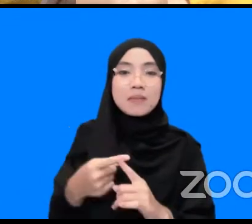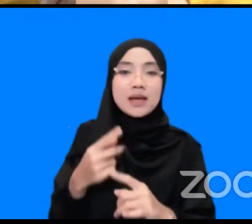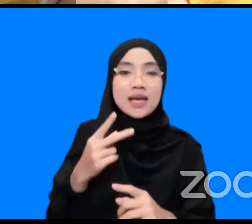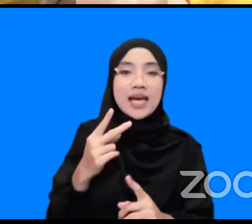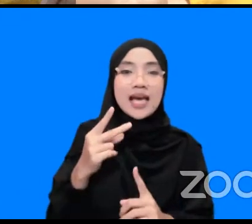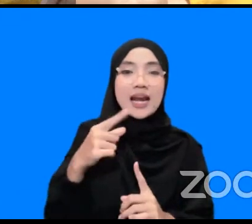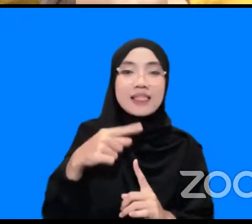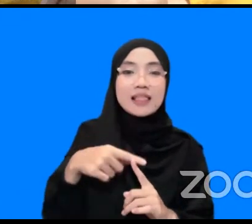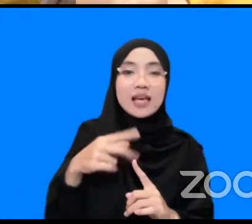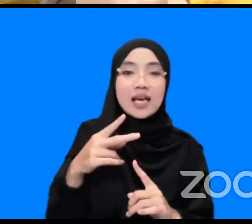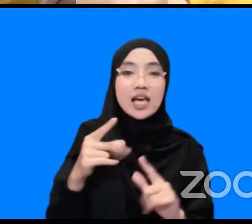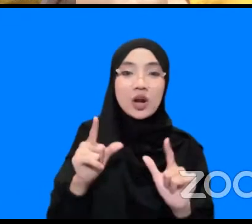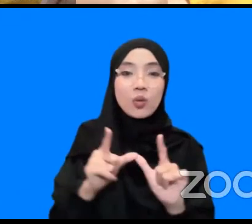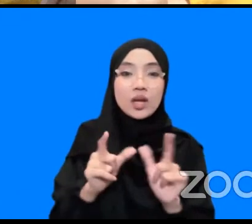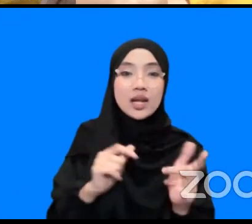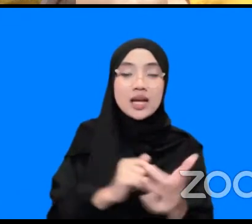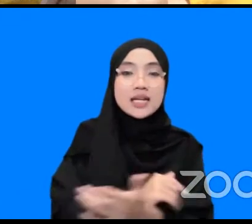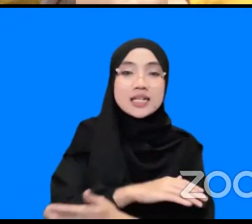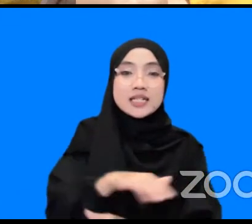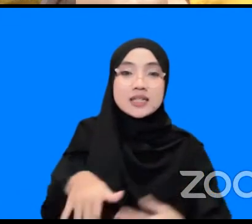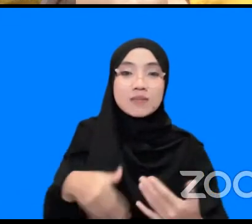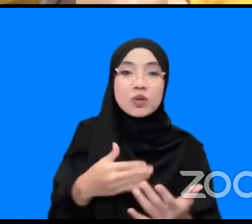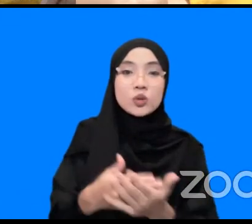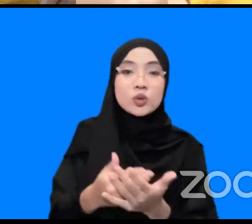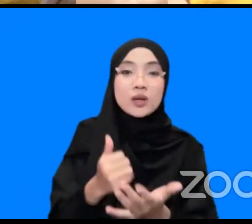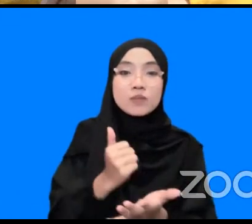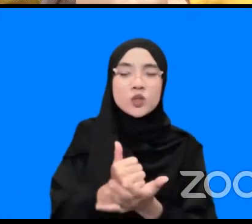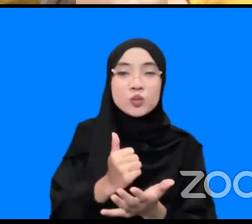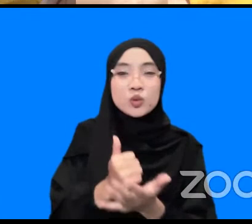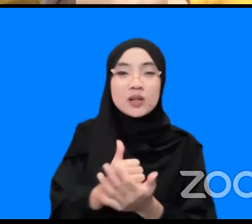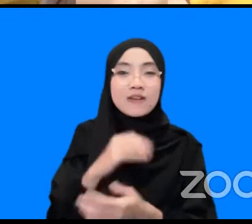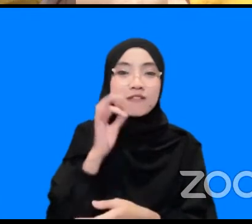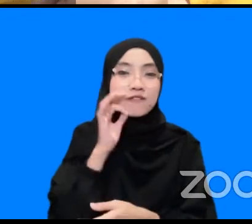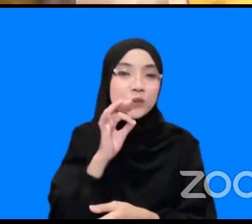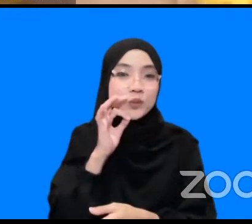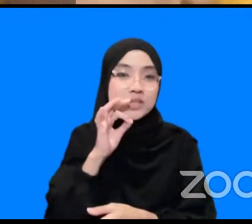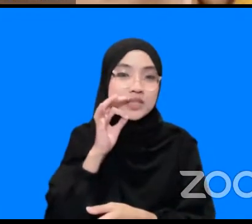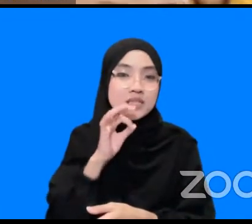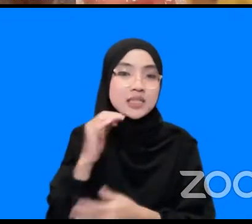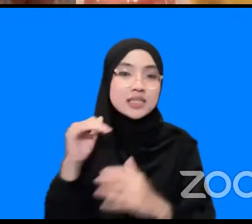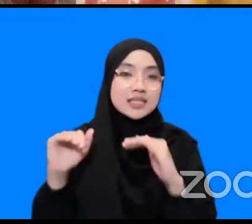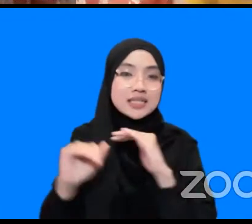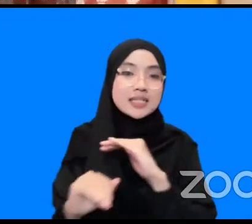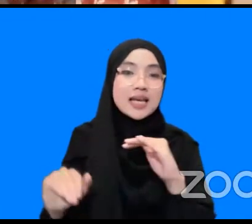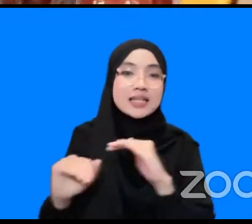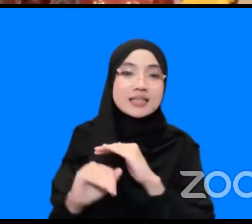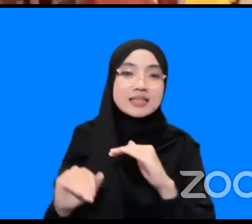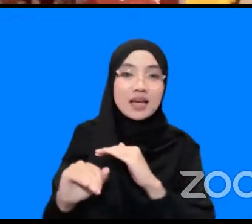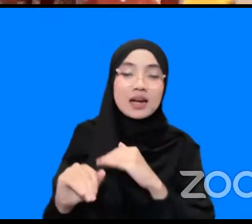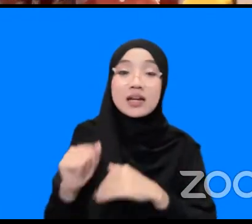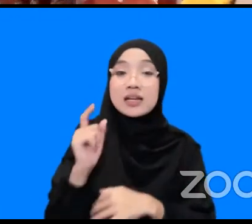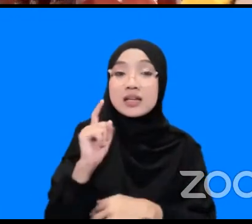RW itu sih yang paling fungsi yang paling mendasar karena